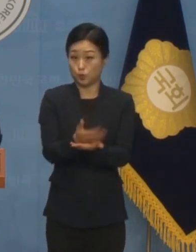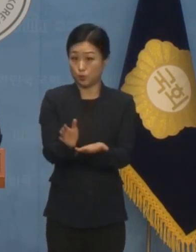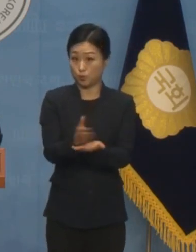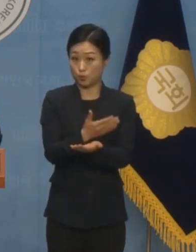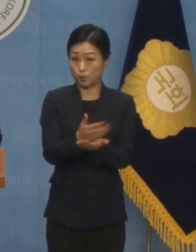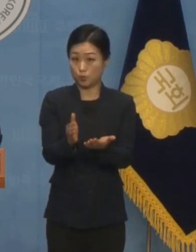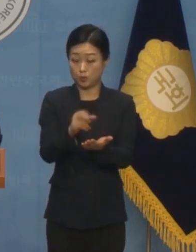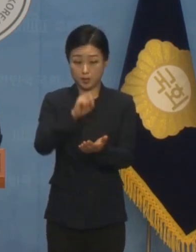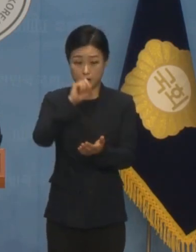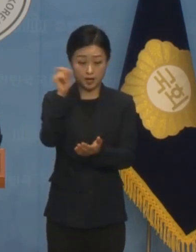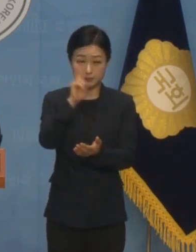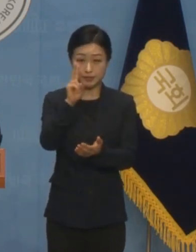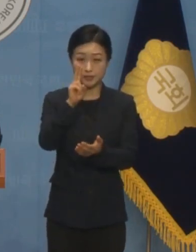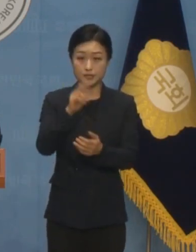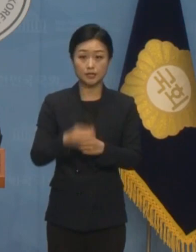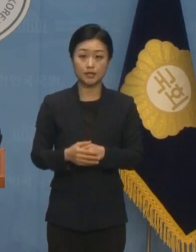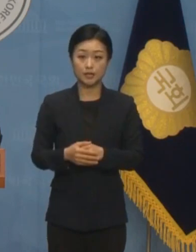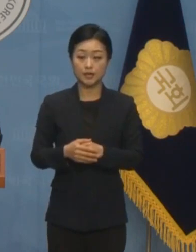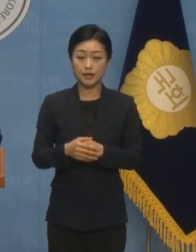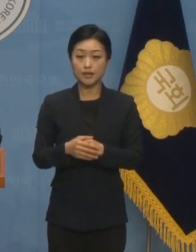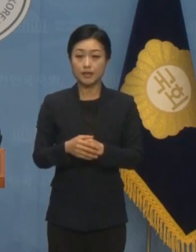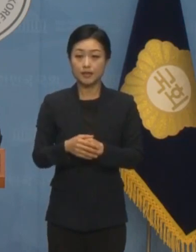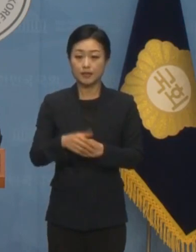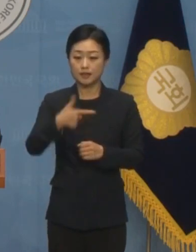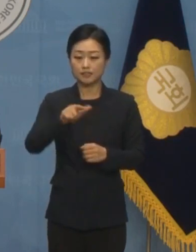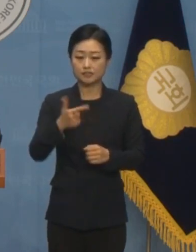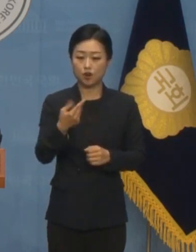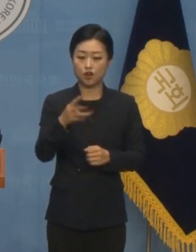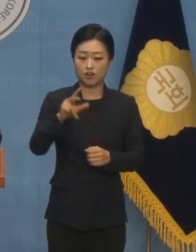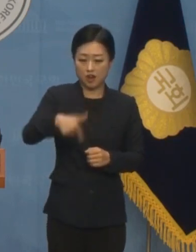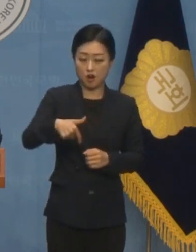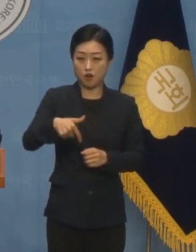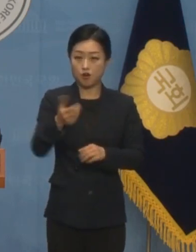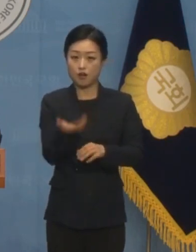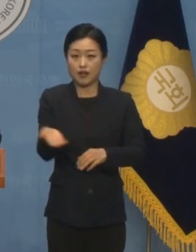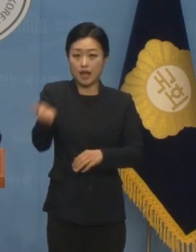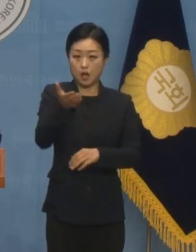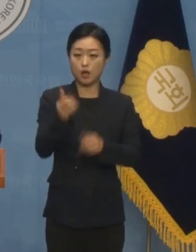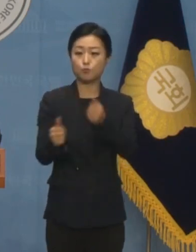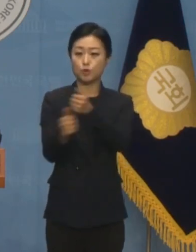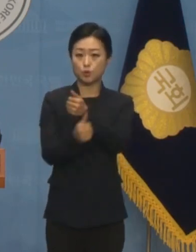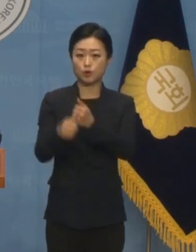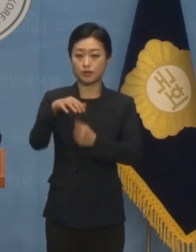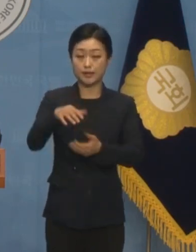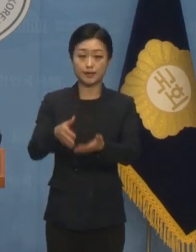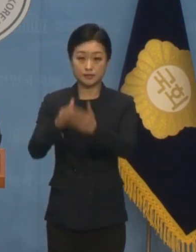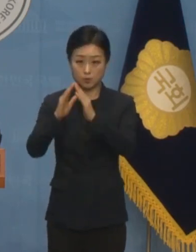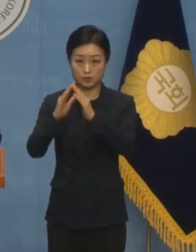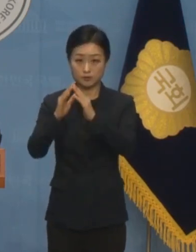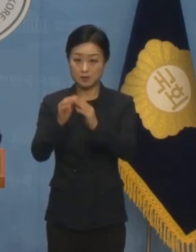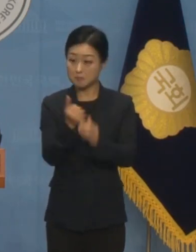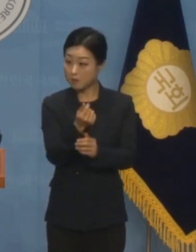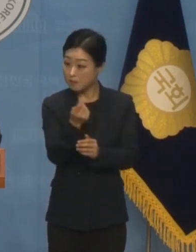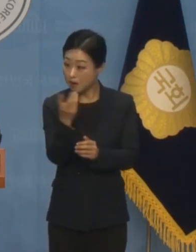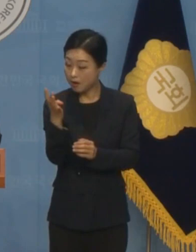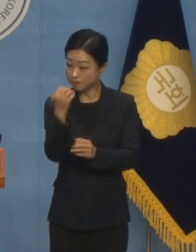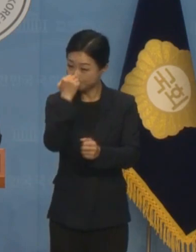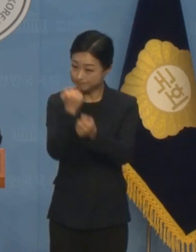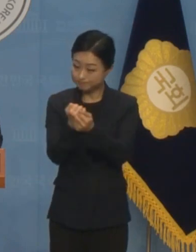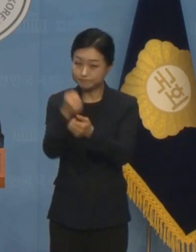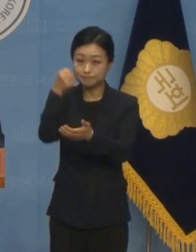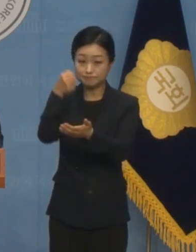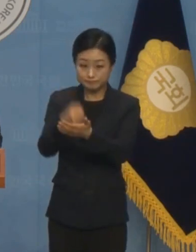전력강화위원회 권한 위임을 통해 몇몇 사람들의 자의적인 결정으로 감독